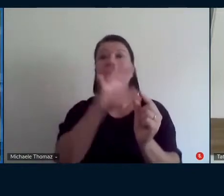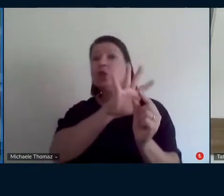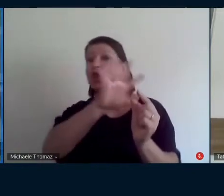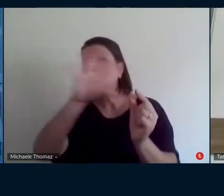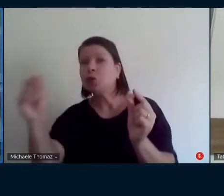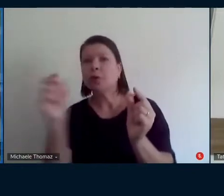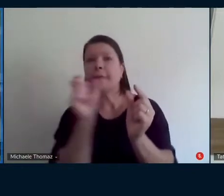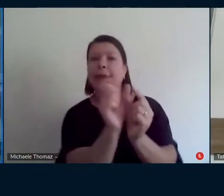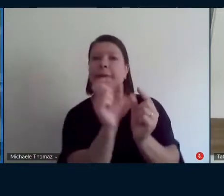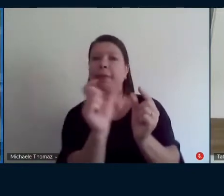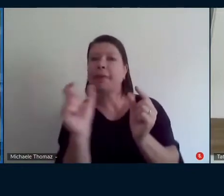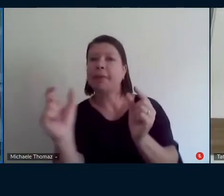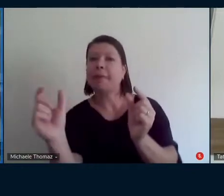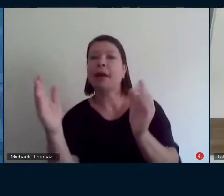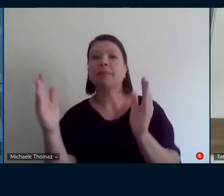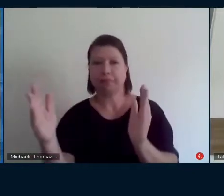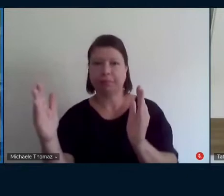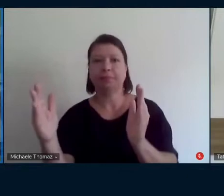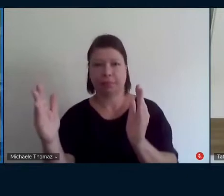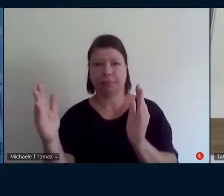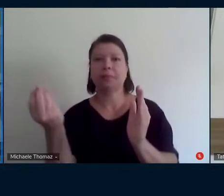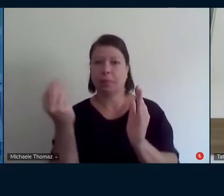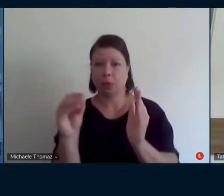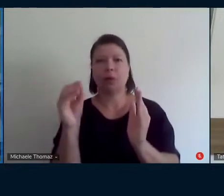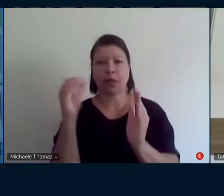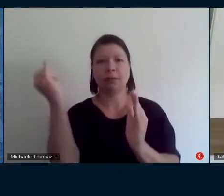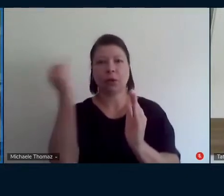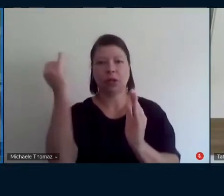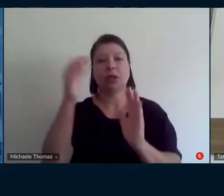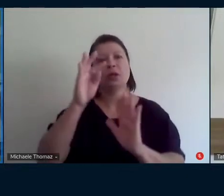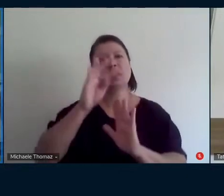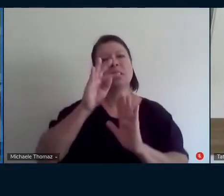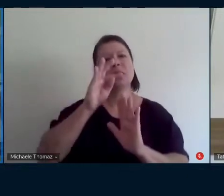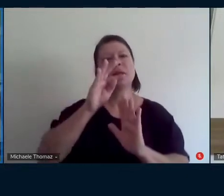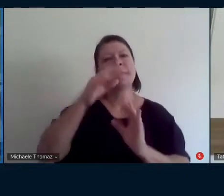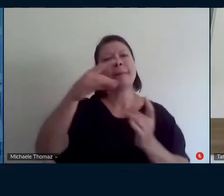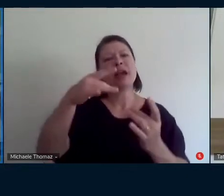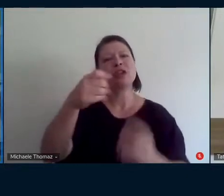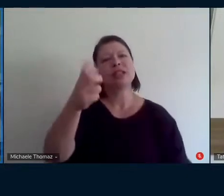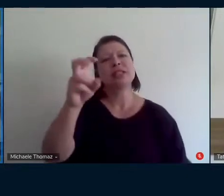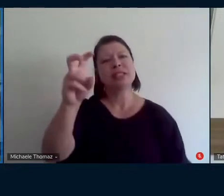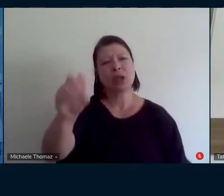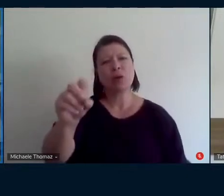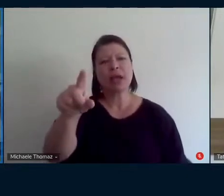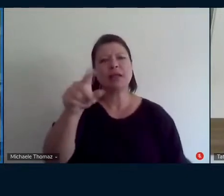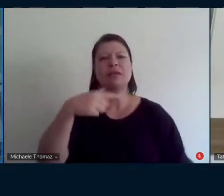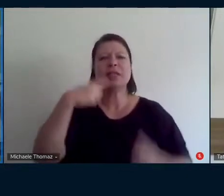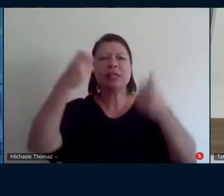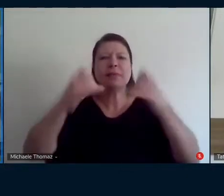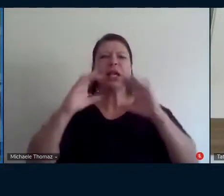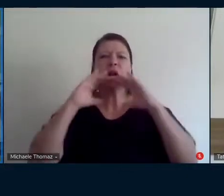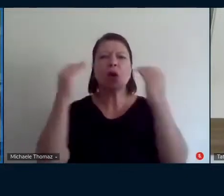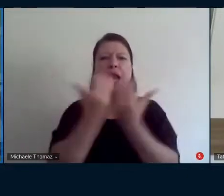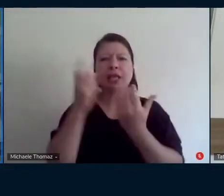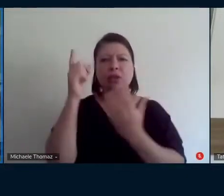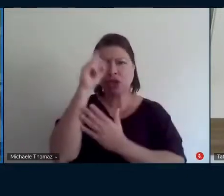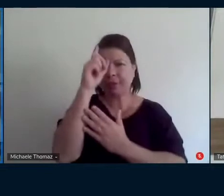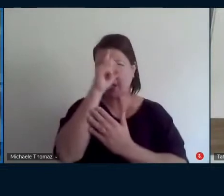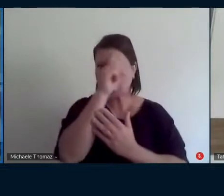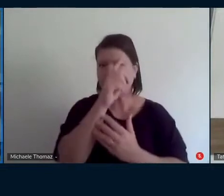era legal tem uma questão na página 50 você fala do congresso de milão e você diz assim ah nos anos 80